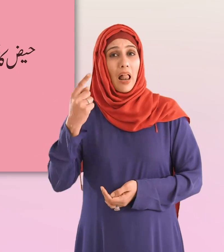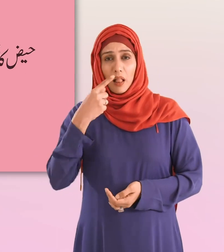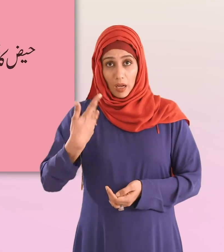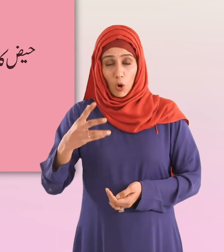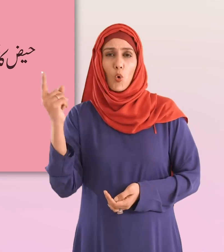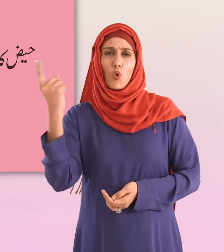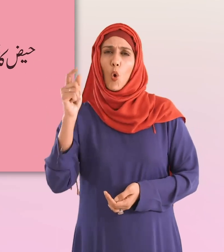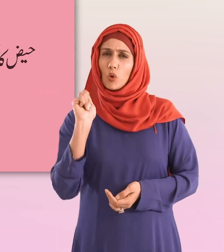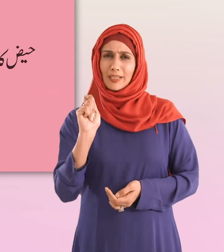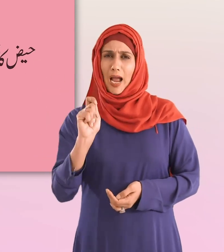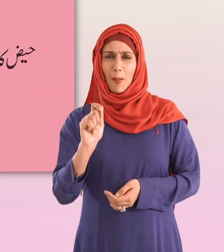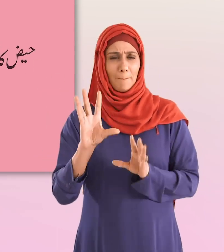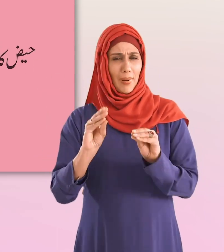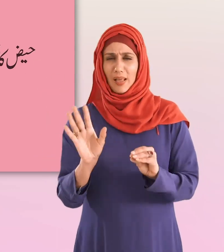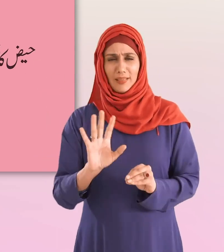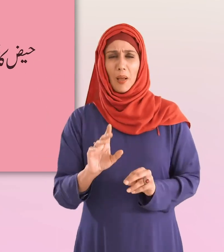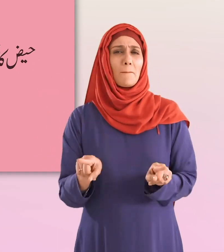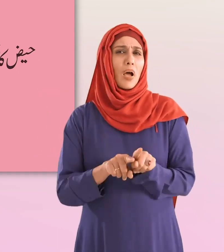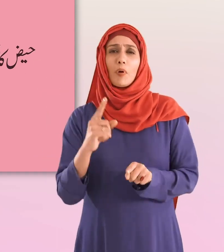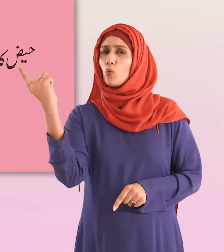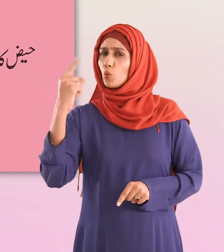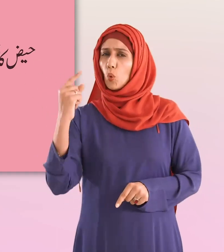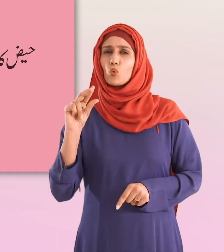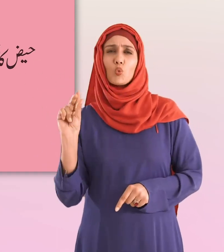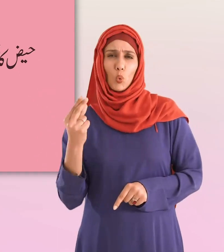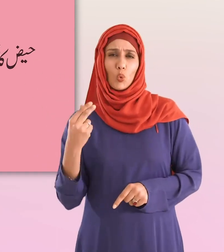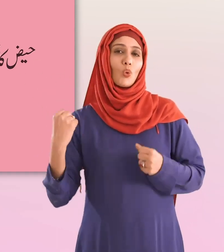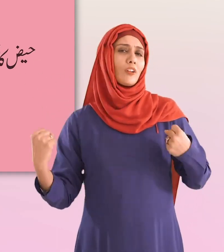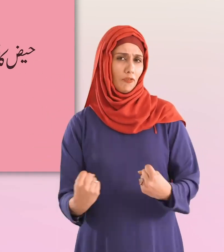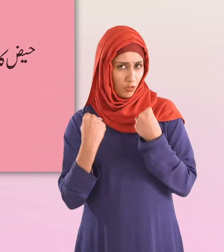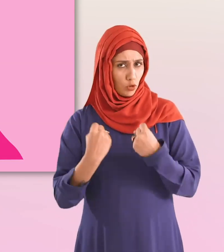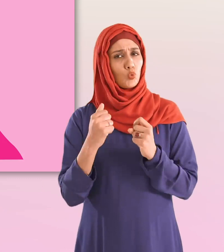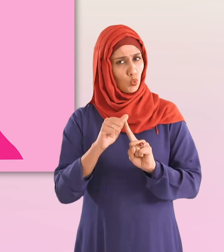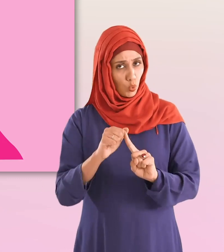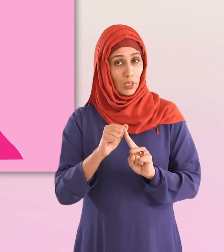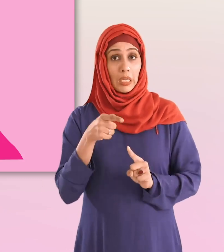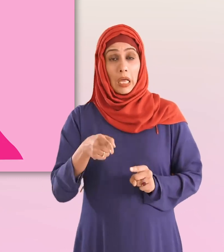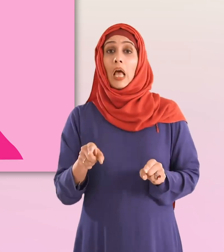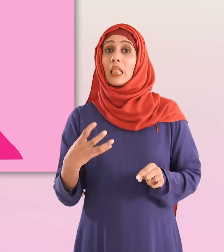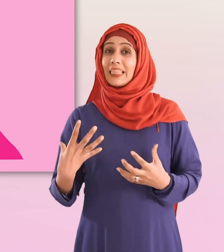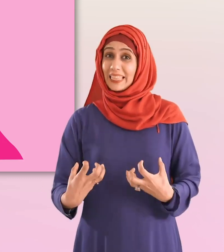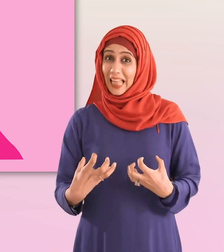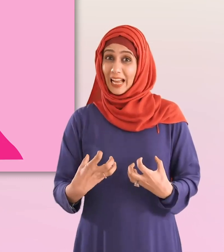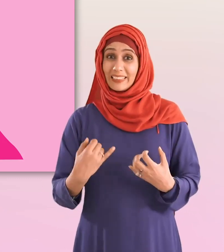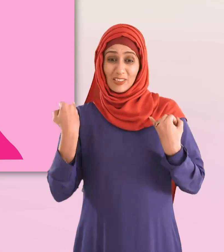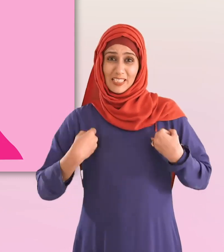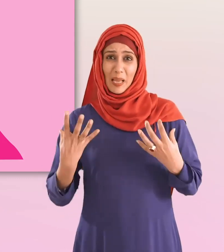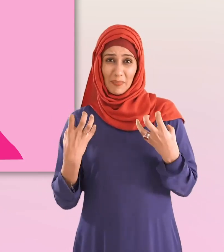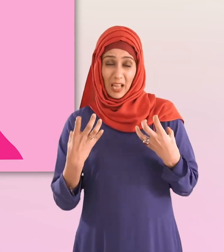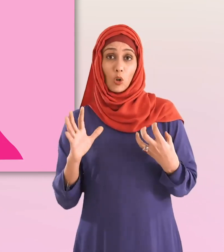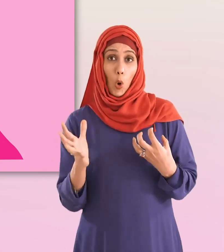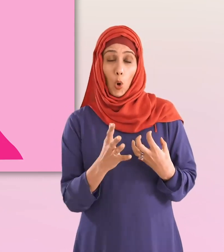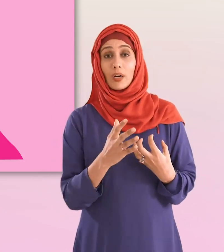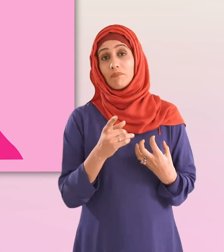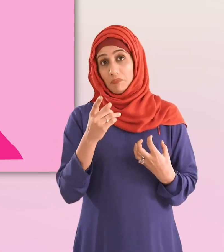روز مرا کے کامکات سے نہیں رکھتا ہے مثلاً روزانہ ہلکی پھلکی ورزش کریں اس سے درد اور تکلیف سے نجات